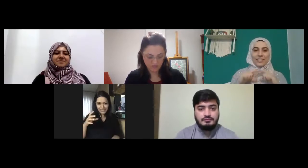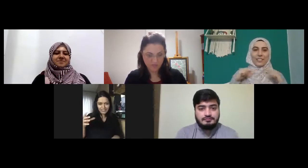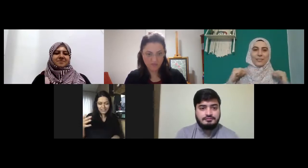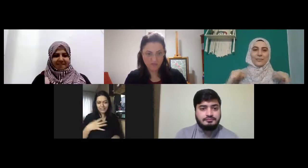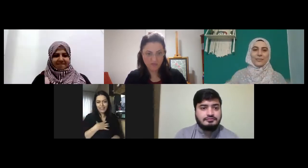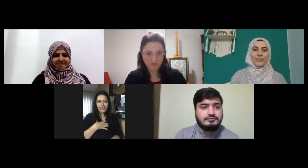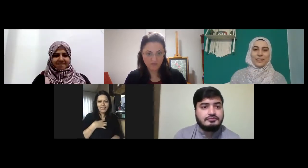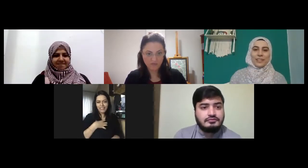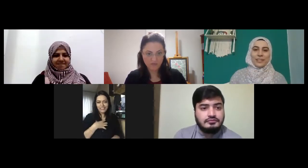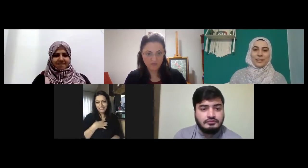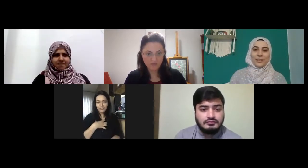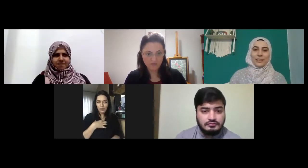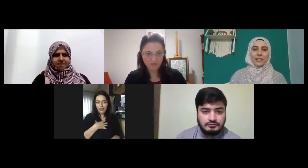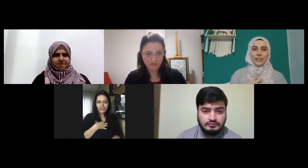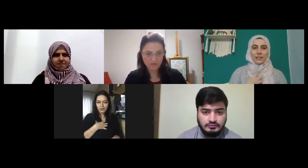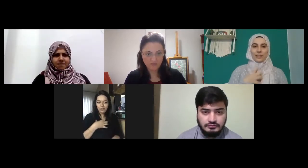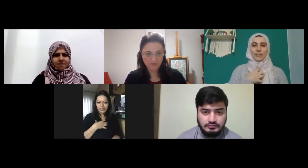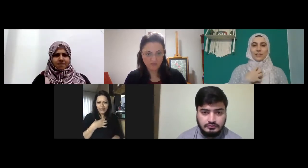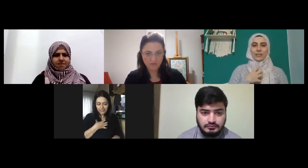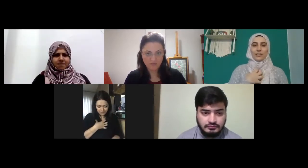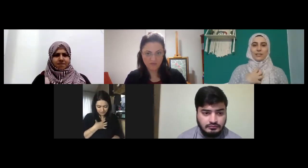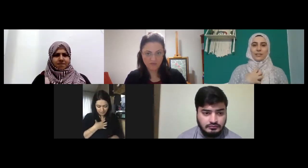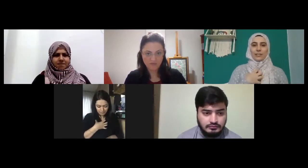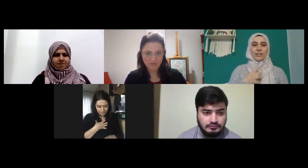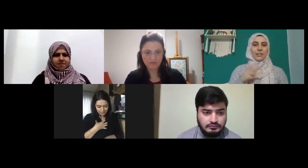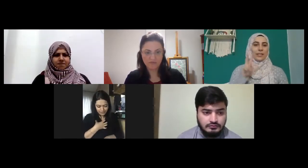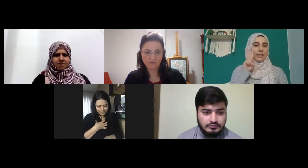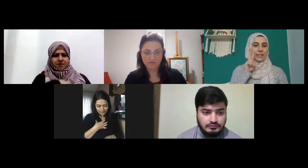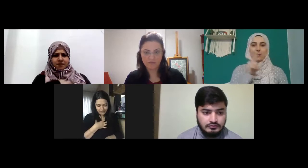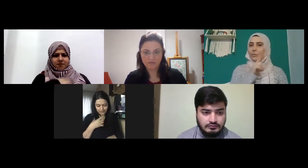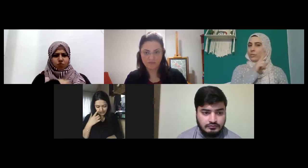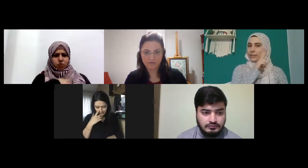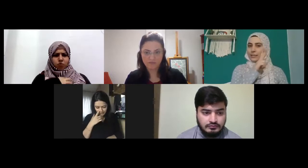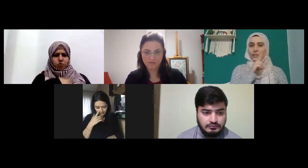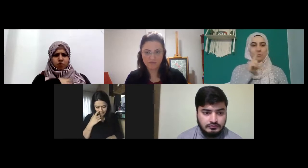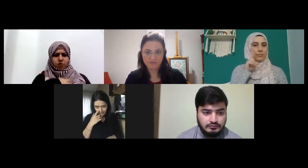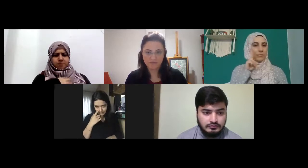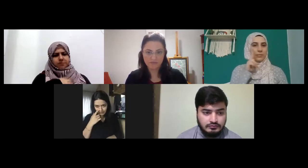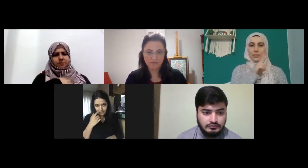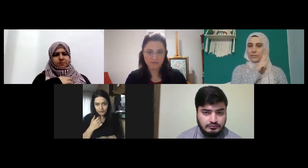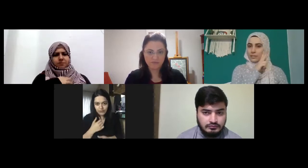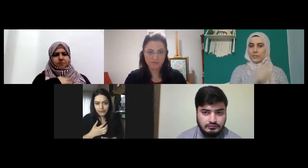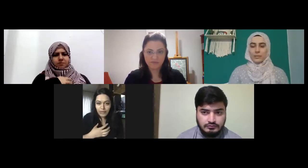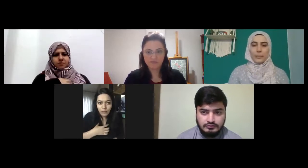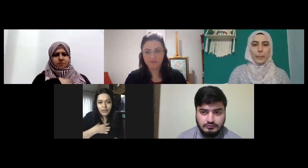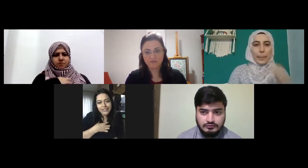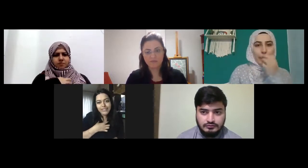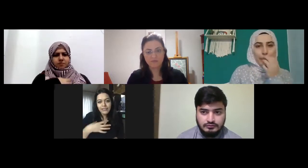hala şöyle hala teyzen de böyle ya böyle hareketli